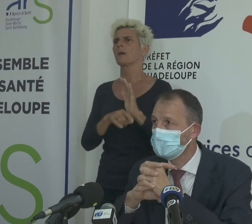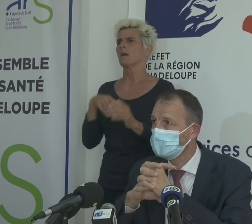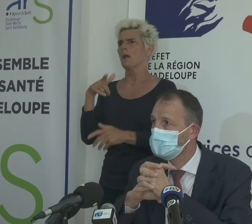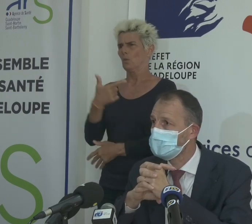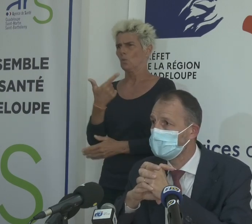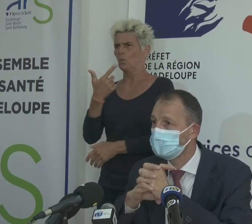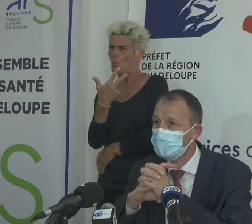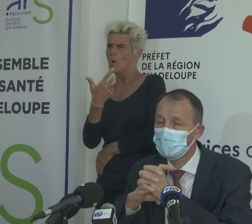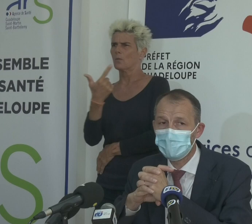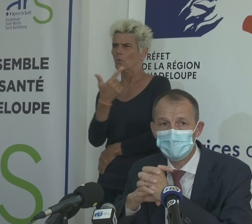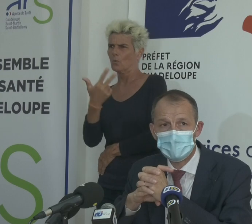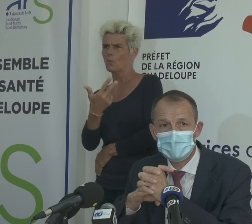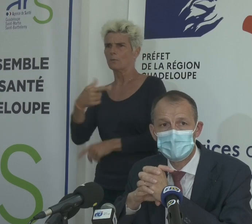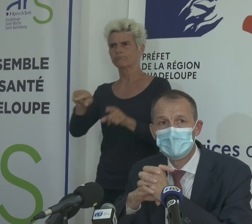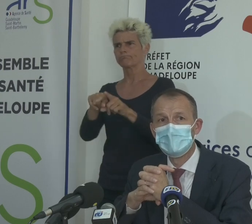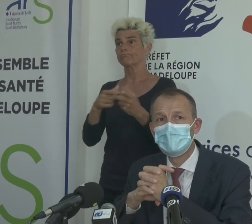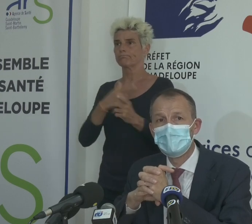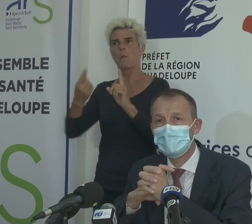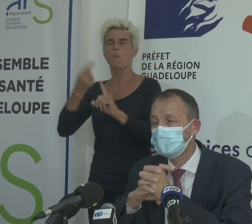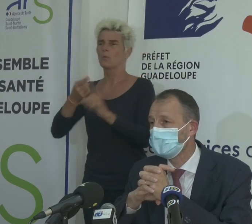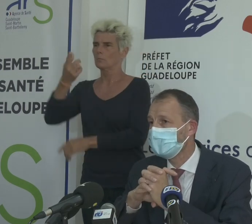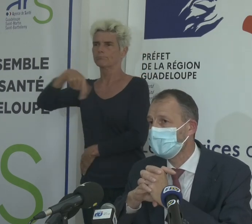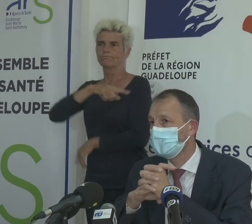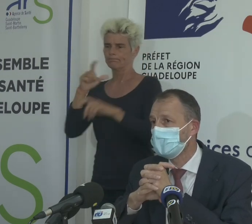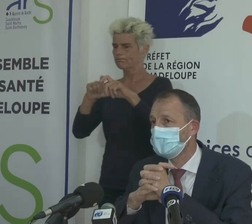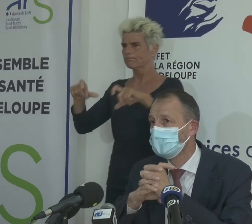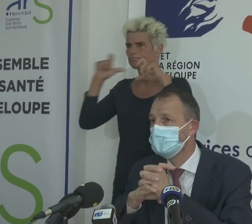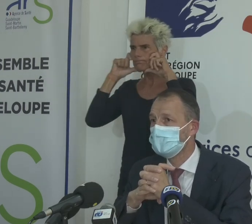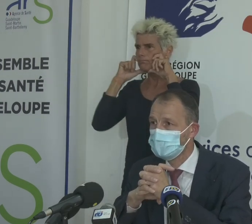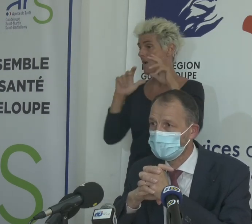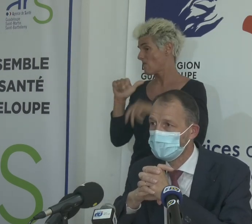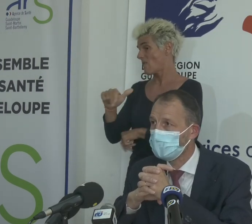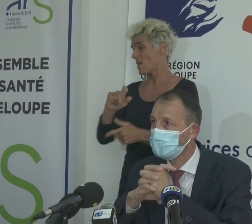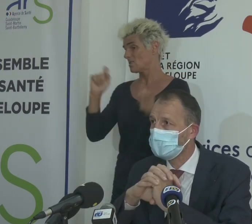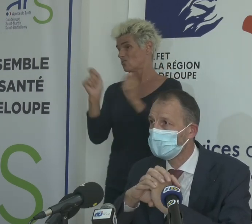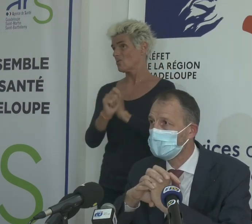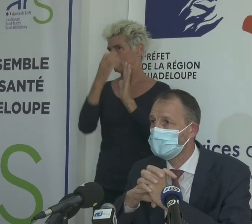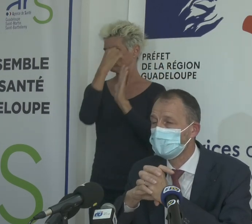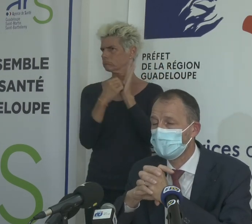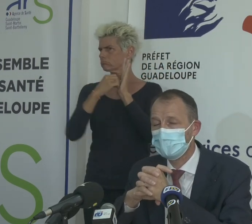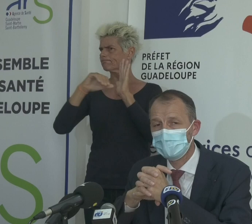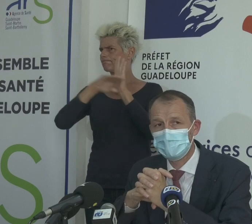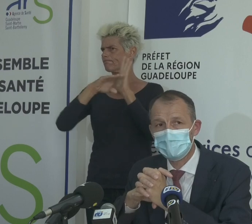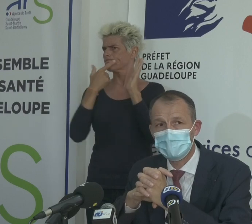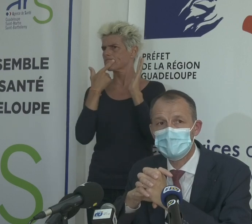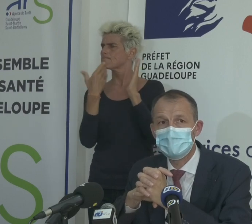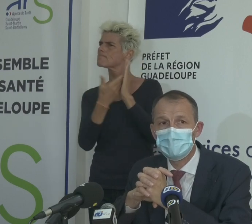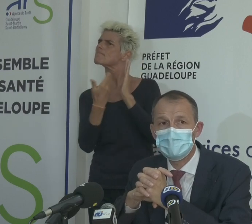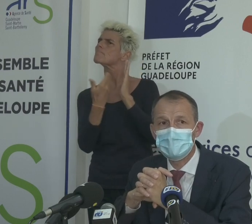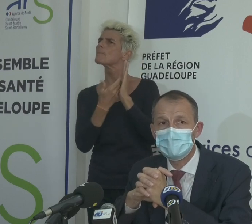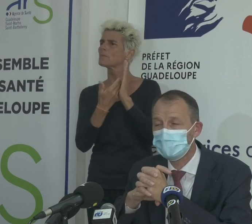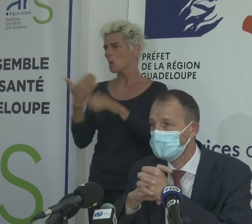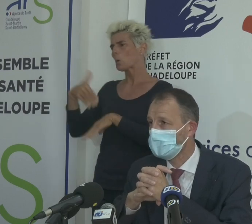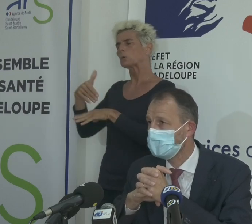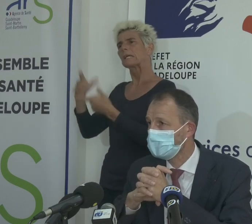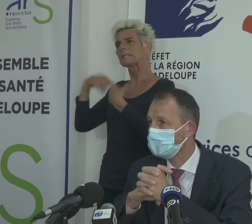lesquelles je voudrais insister. Tout d'abord, le port du masque. L'arrêté va être modifié aujourd'hui pour prendre en compte des décisions du